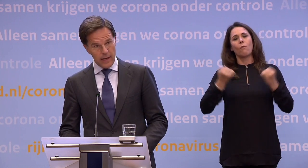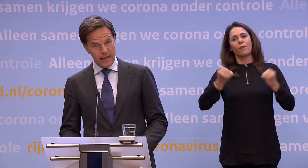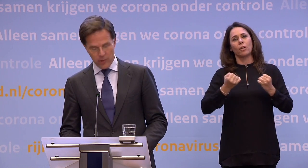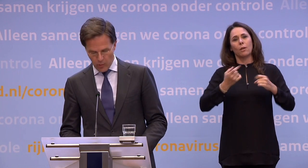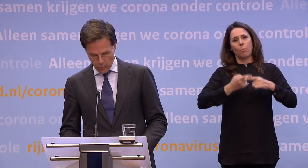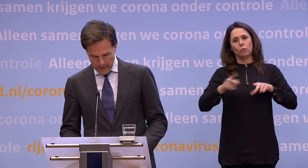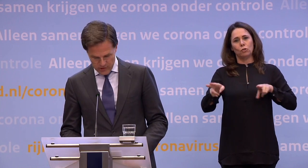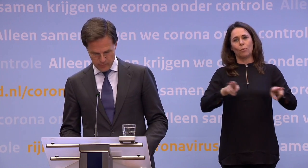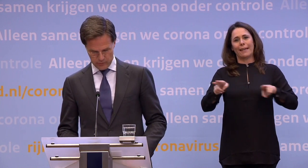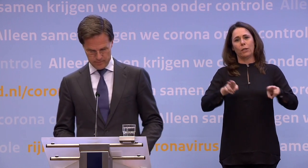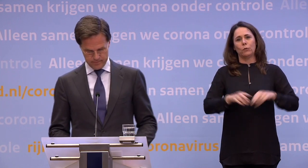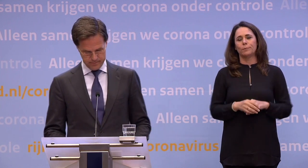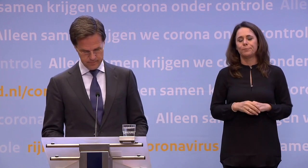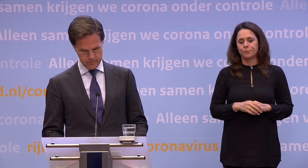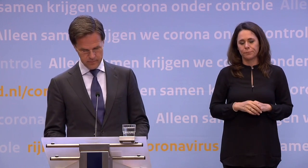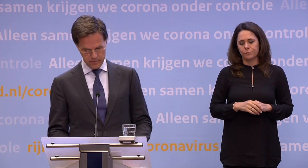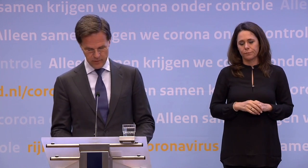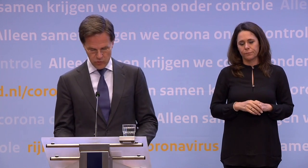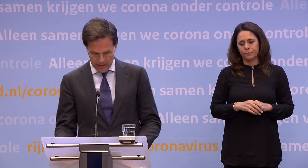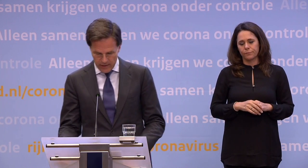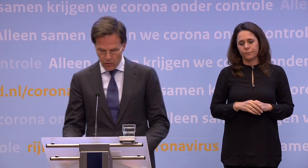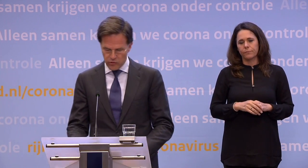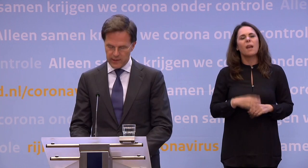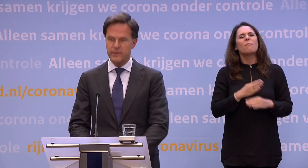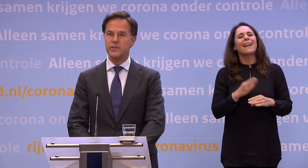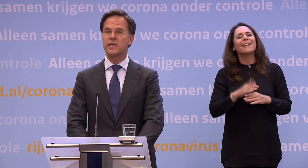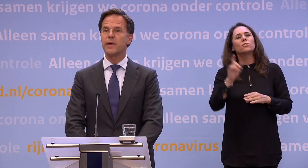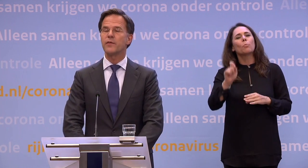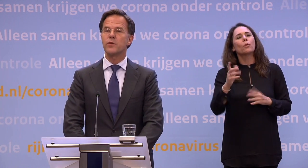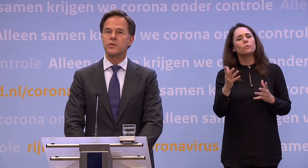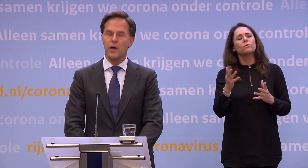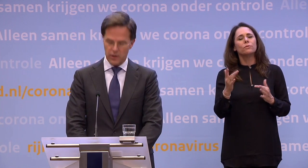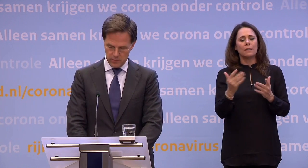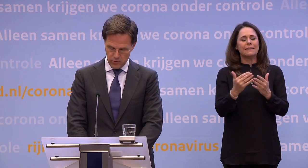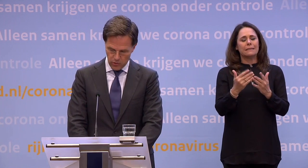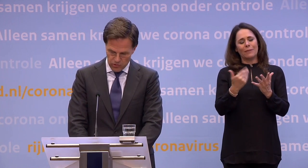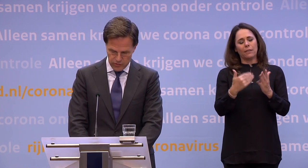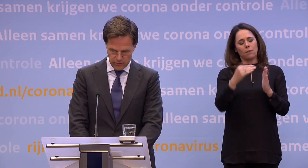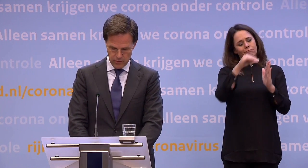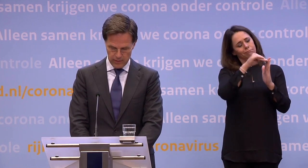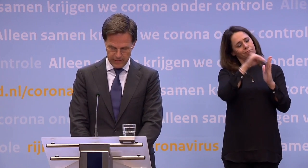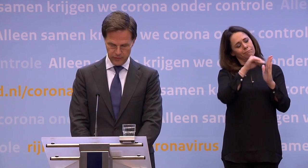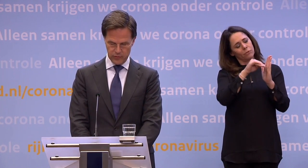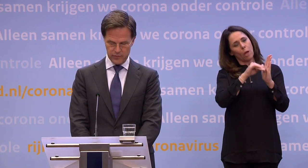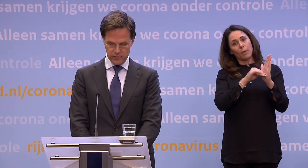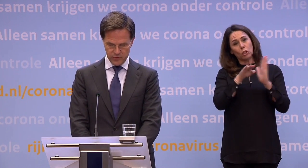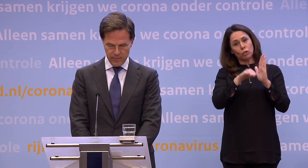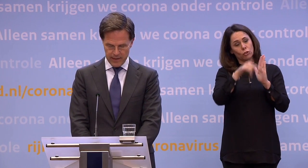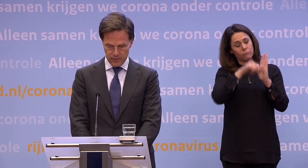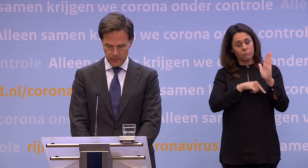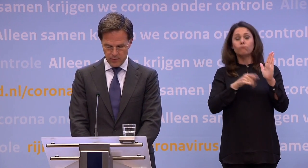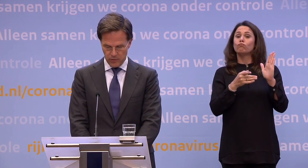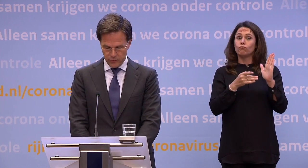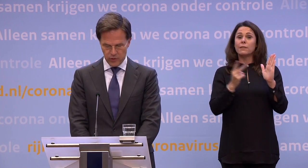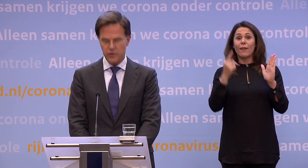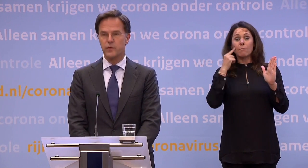En daarmee kom ik op een laatste punt. Want onze innere routekaart is hiermee voor het allergrootste deel ingevuld. Twee